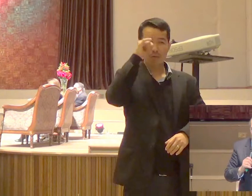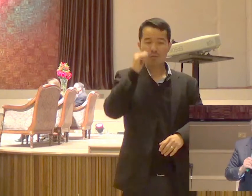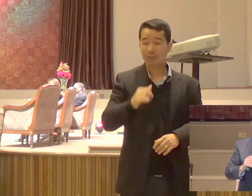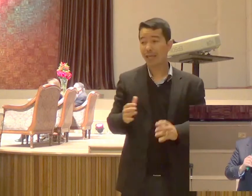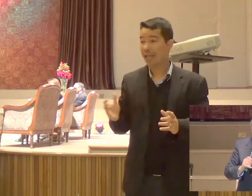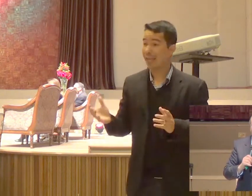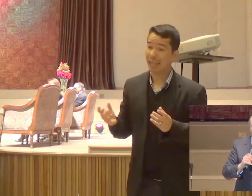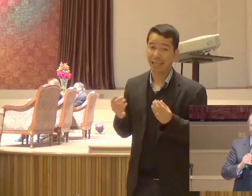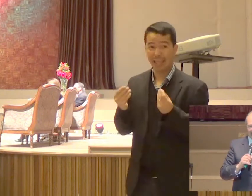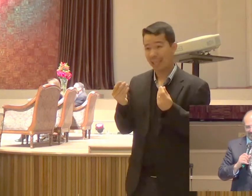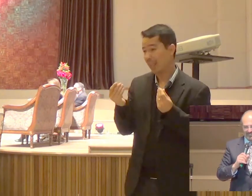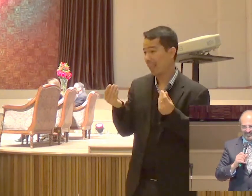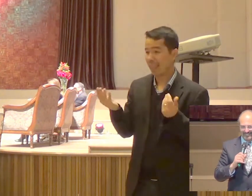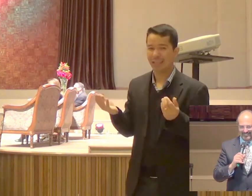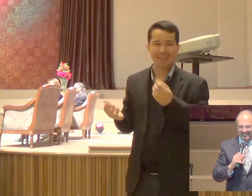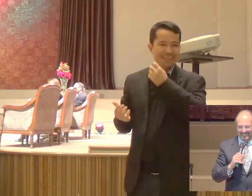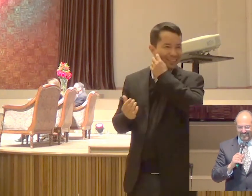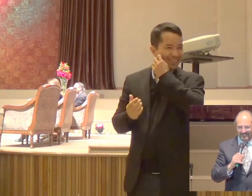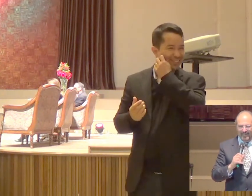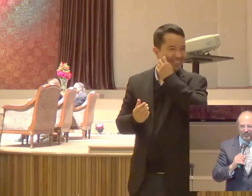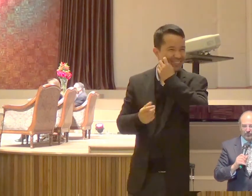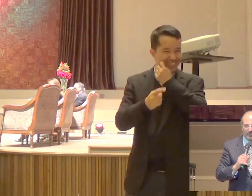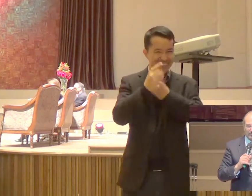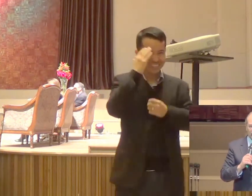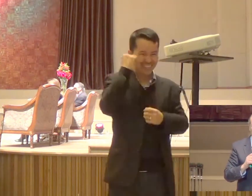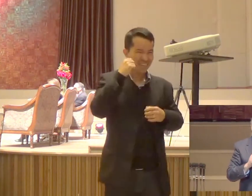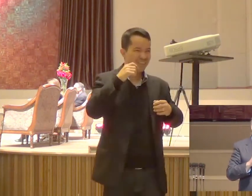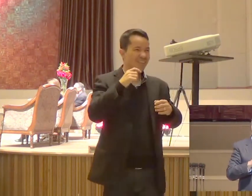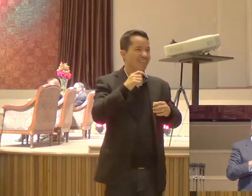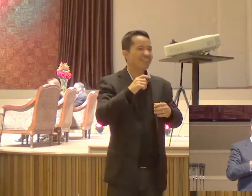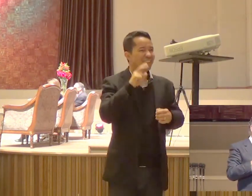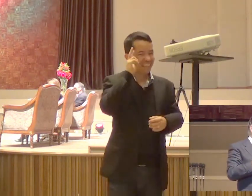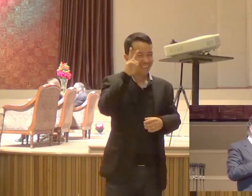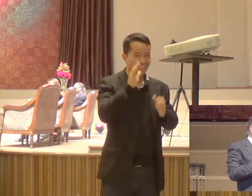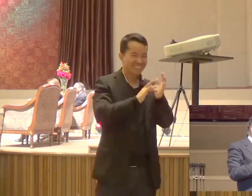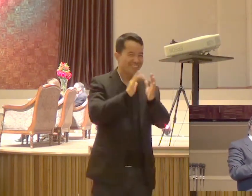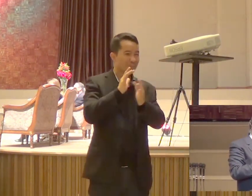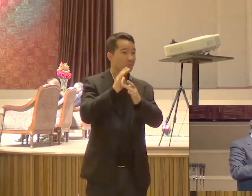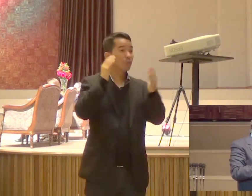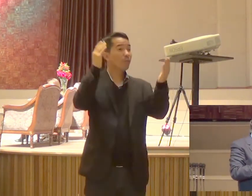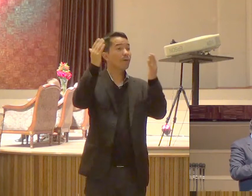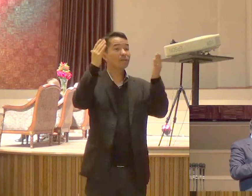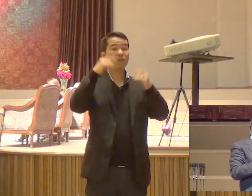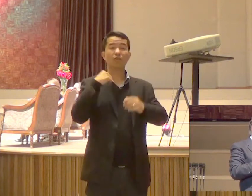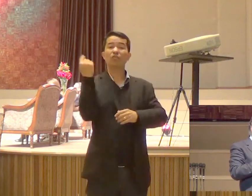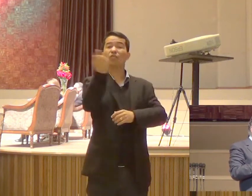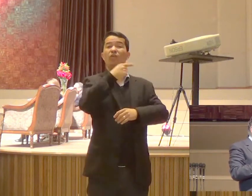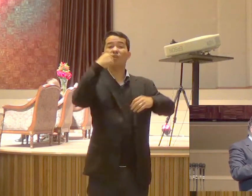que Jesus Chamou a gente de ovelha Por que ele não falou assim? O meu rebanho De bois E